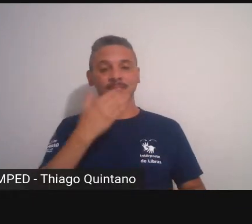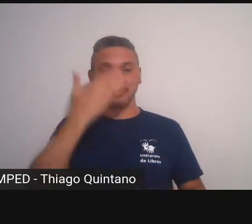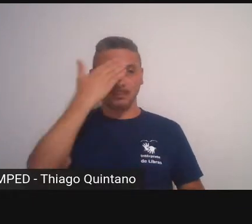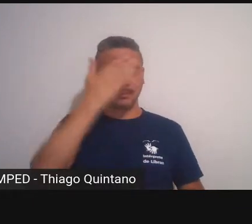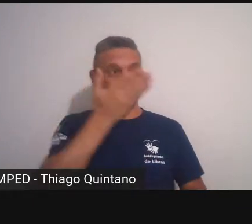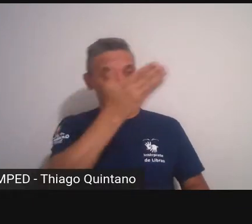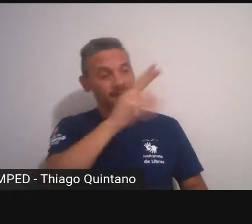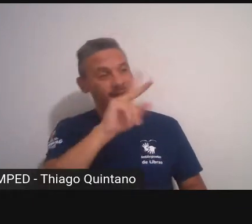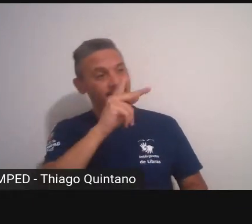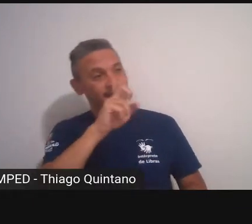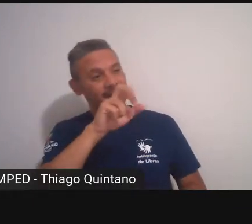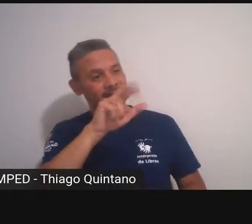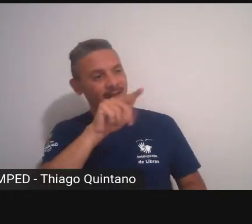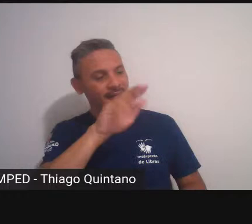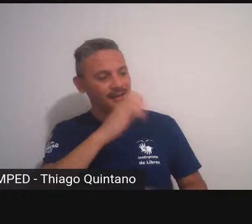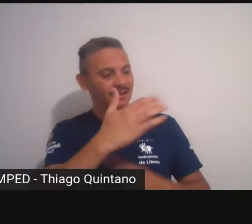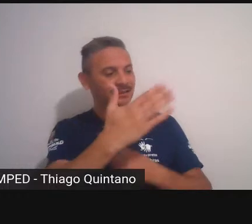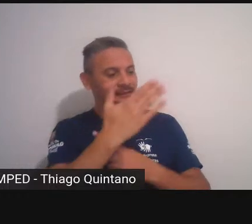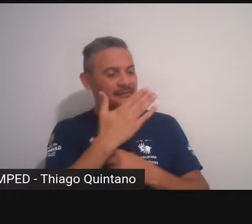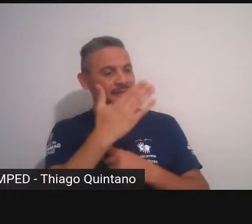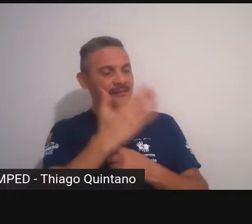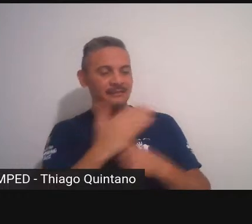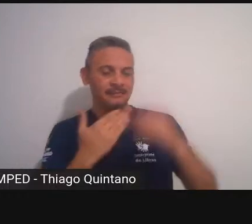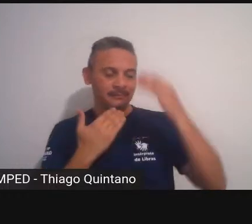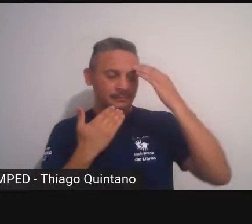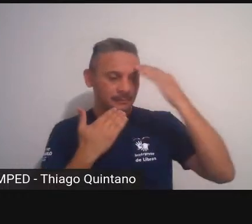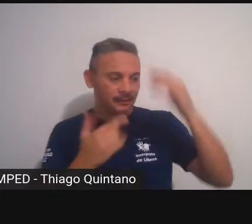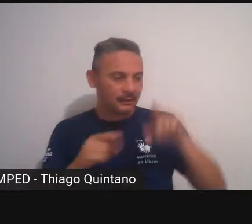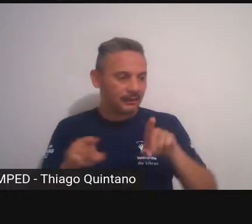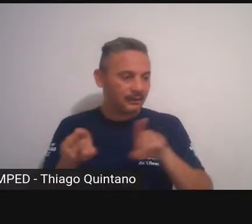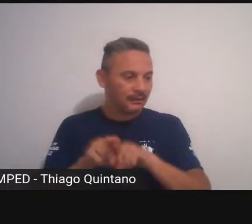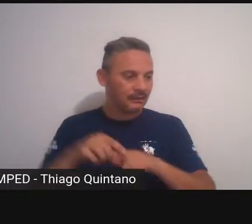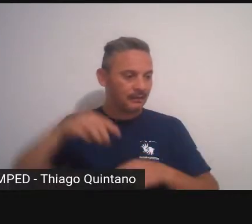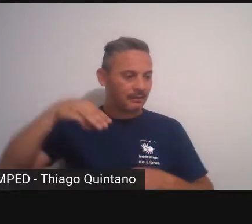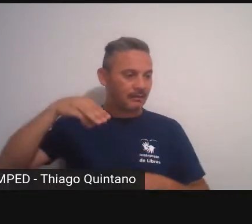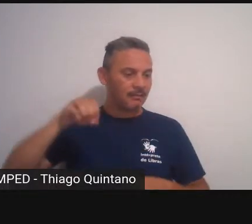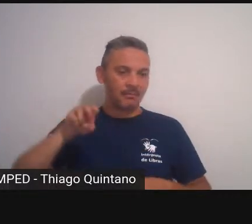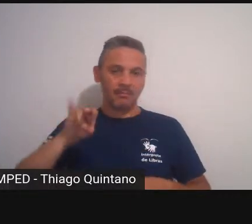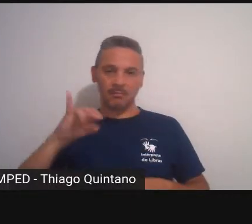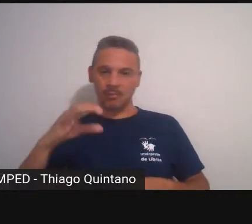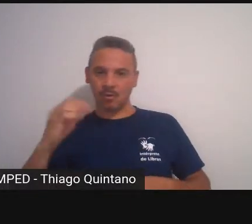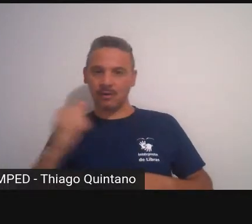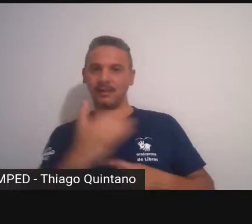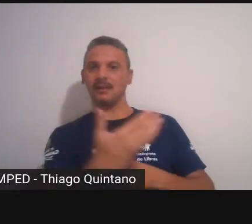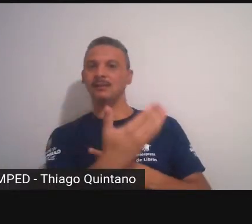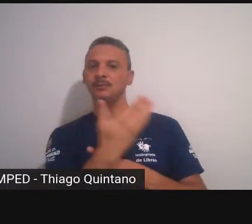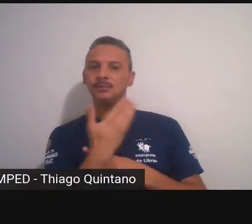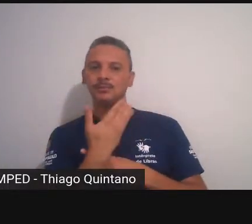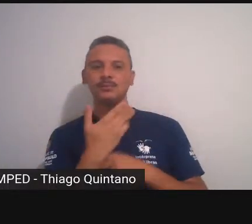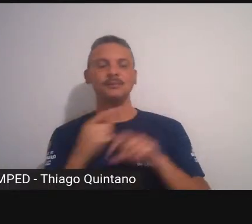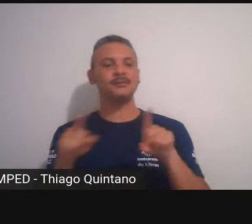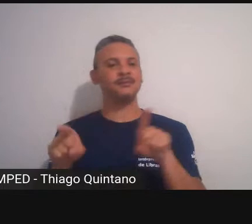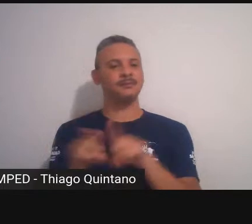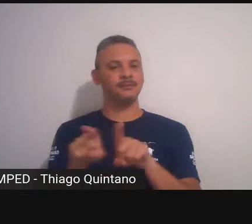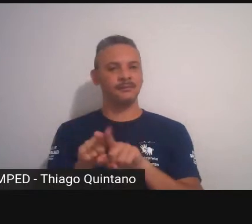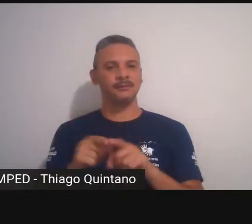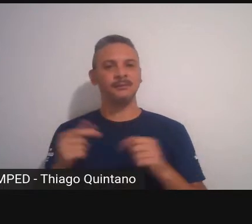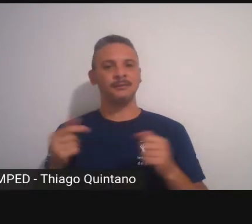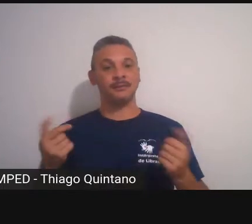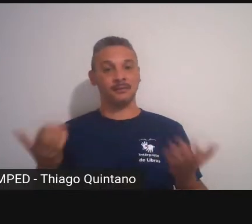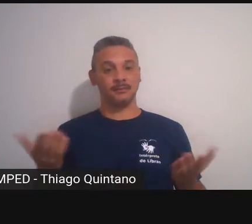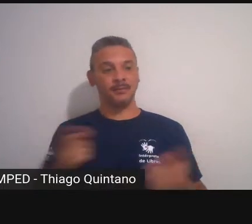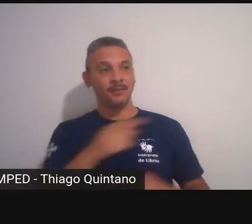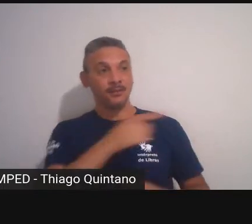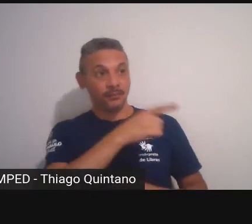Henrique por toda colaboração Mônica pelo apoio e sem